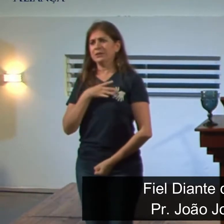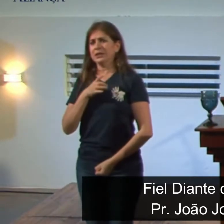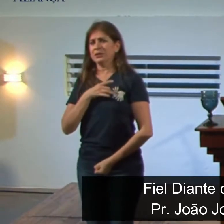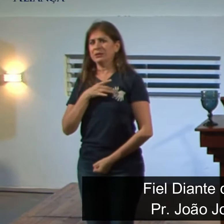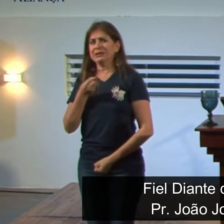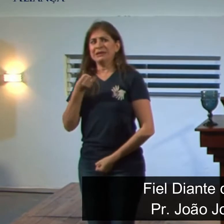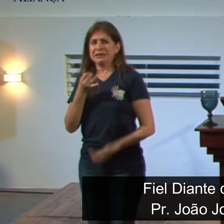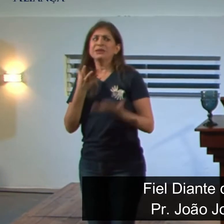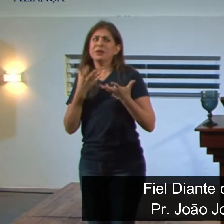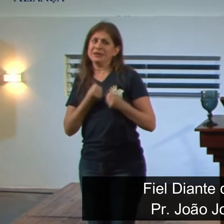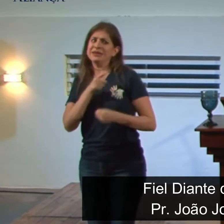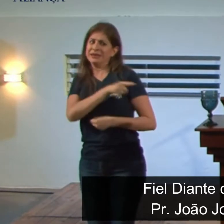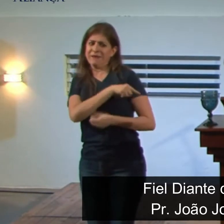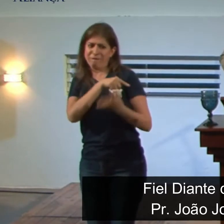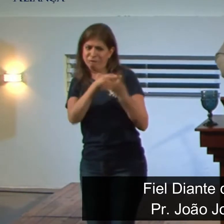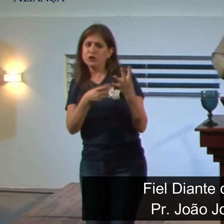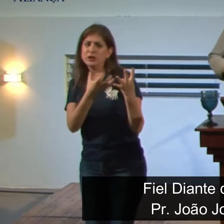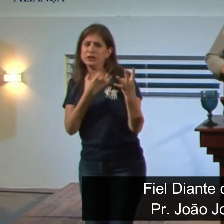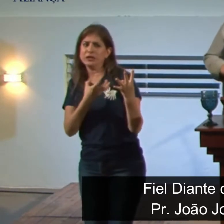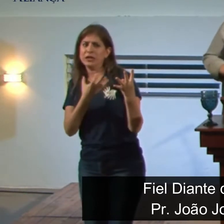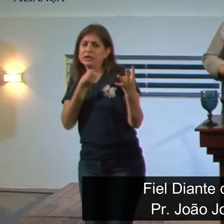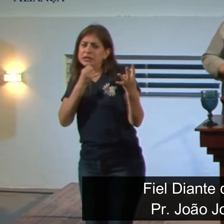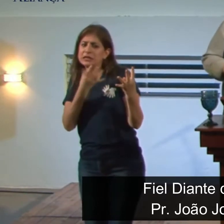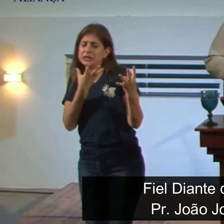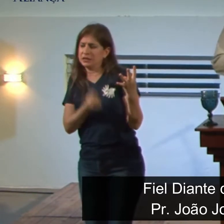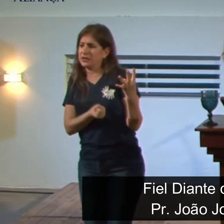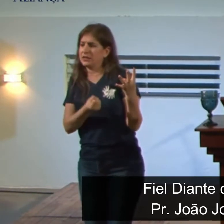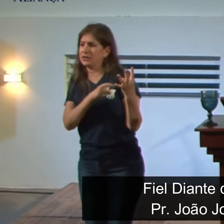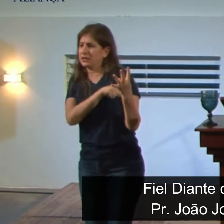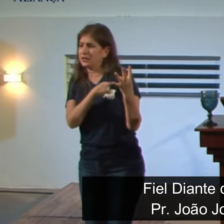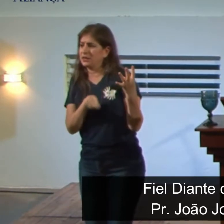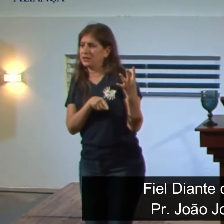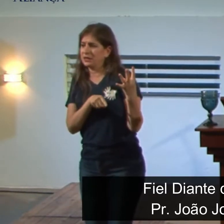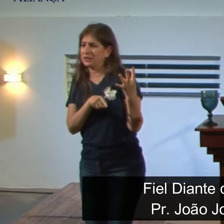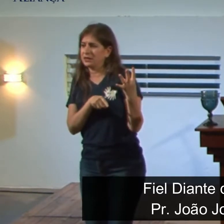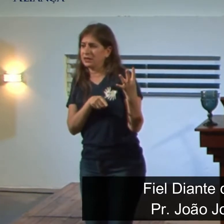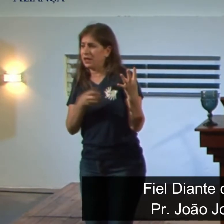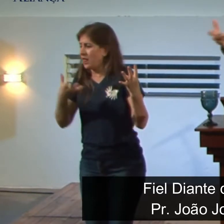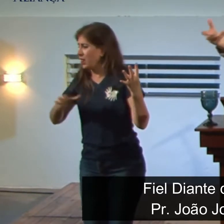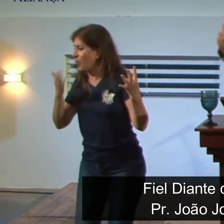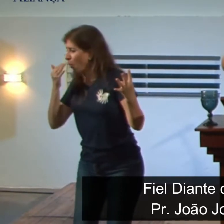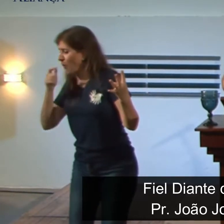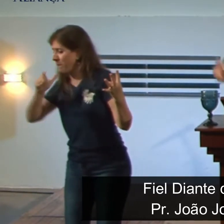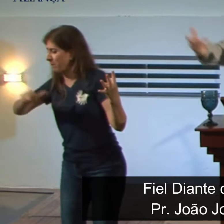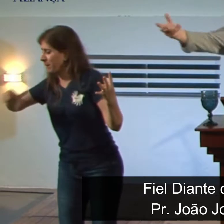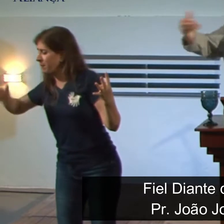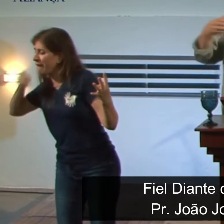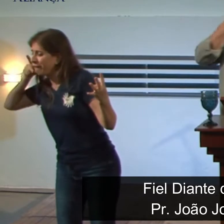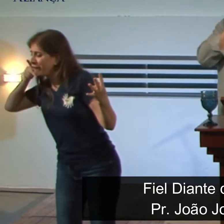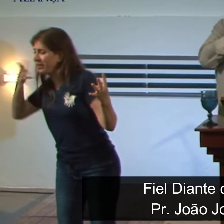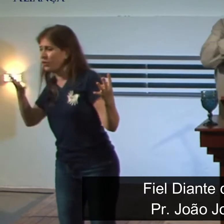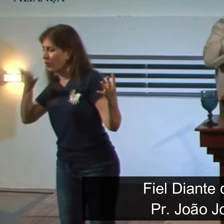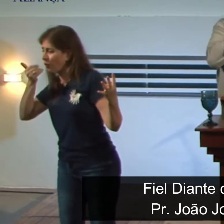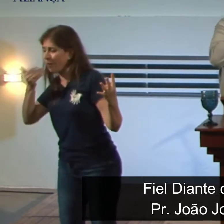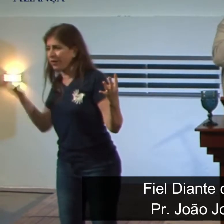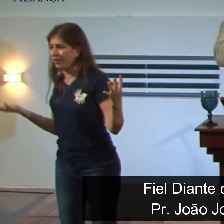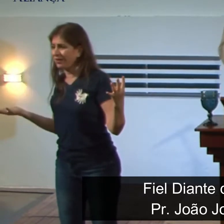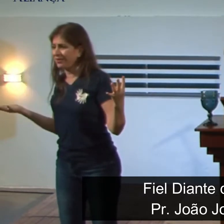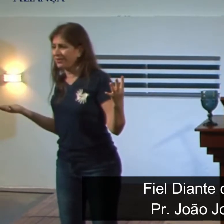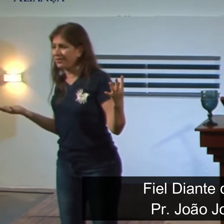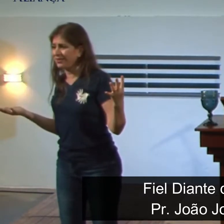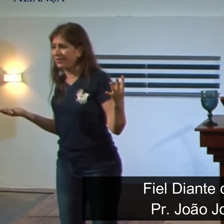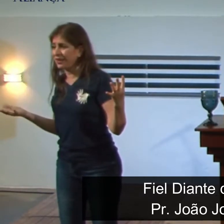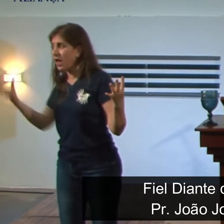meu amigo, se eu fizer o que vocês querem, ou seja, vocês não participarem da mesa do rei, não comeram a comida do rei, não beberam o vinho do rei.